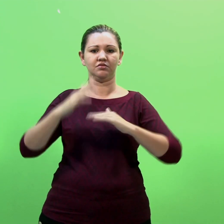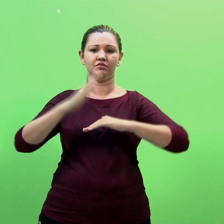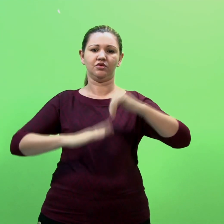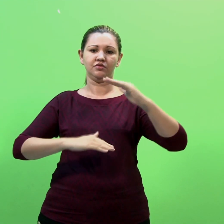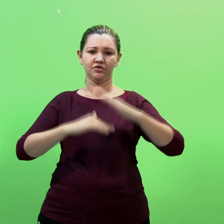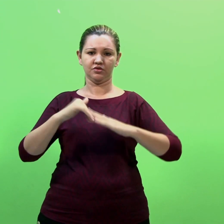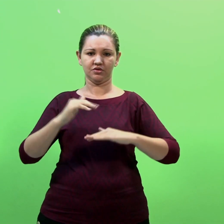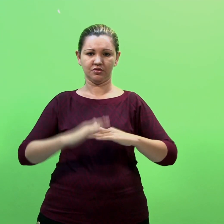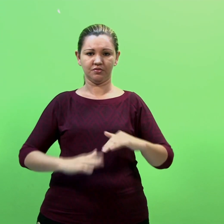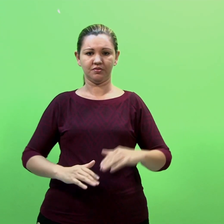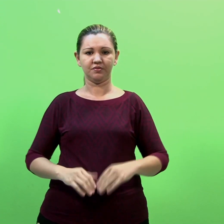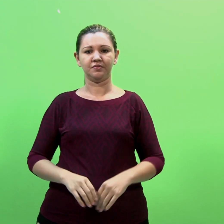Abertura